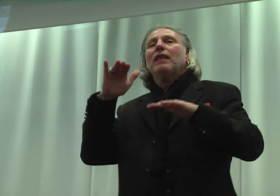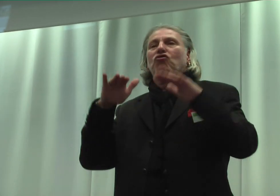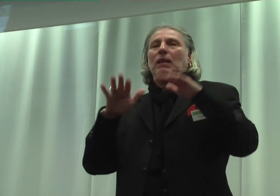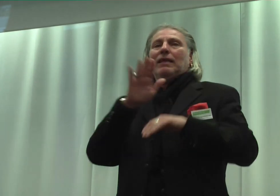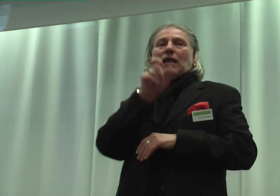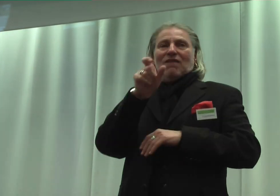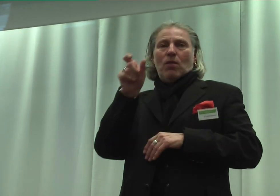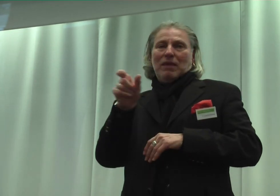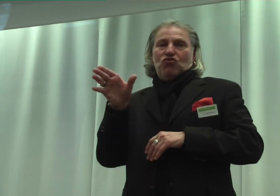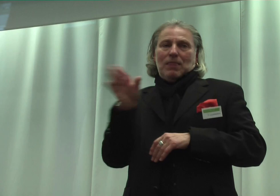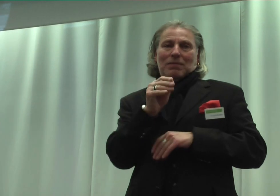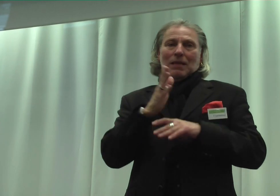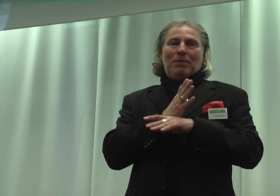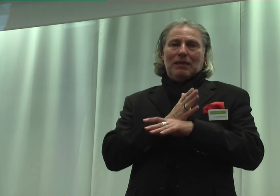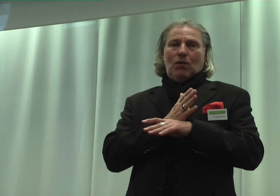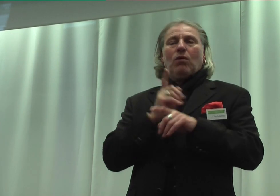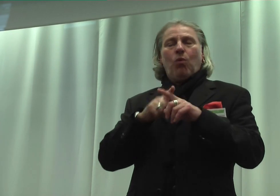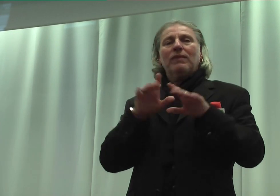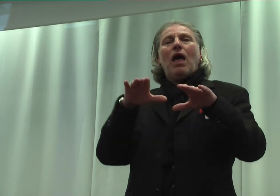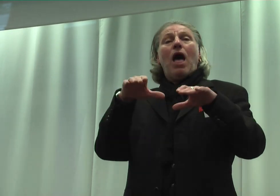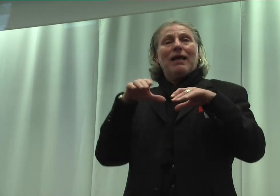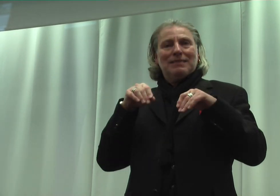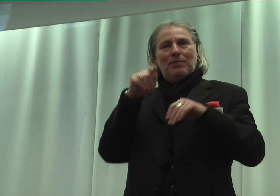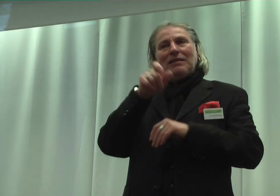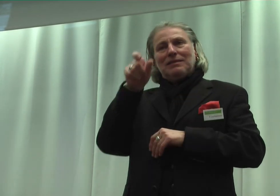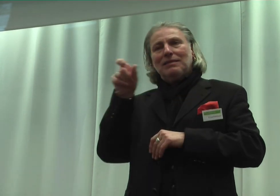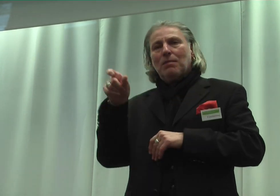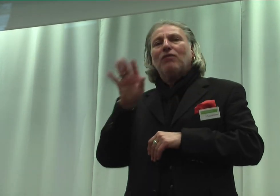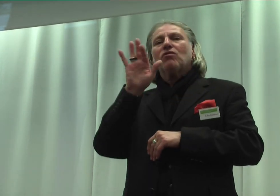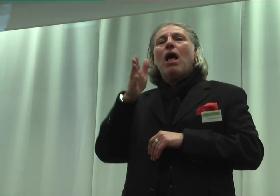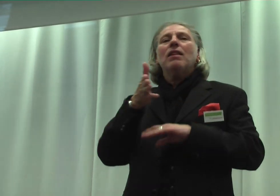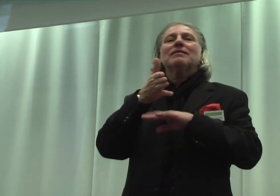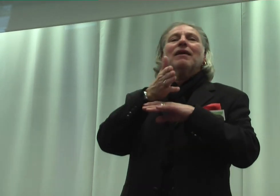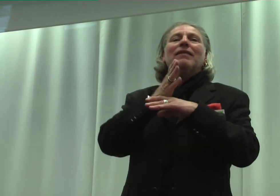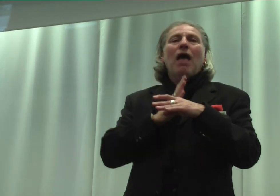Behinderung und die Akzeptanz dieser Menschen als Teil der Menschenlieferung.